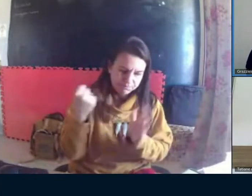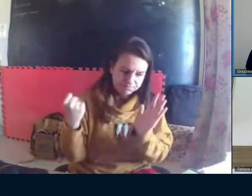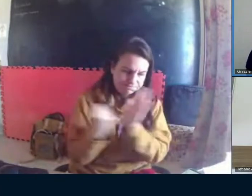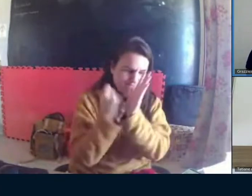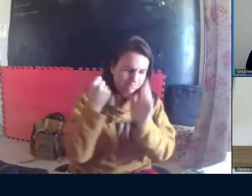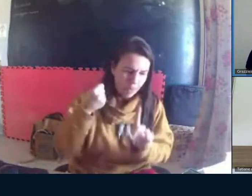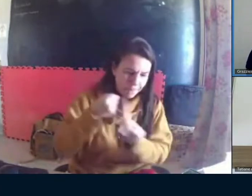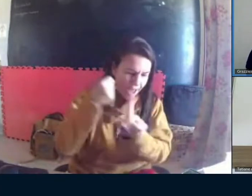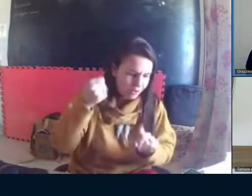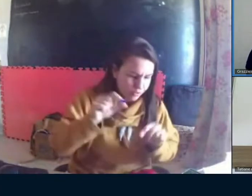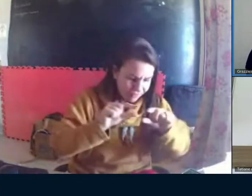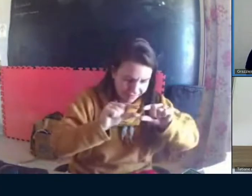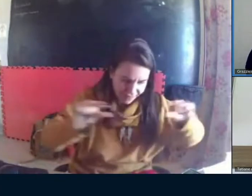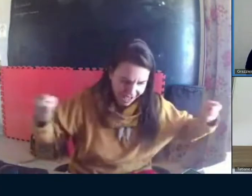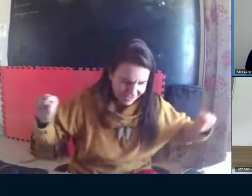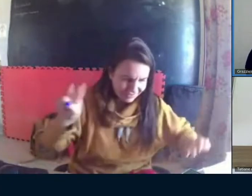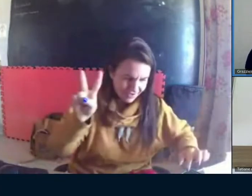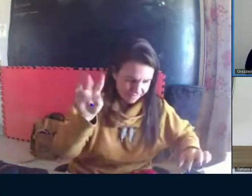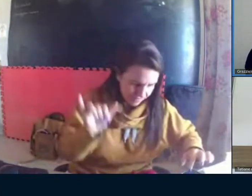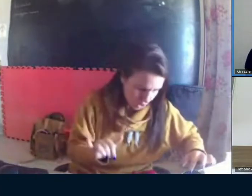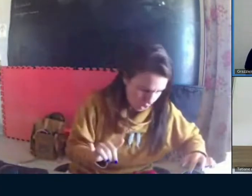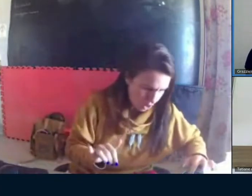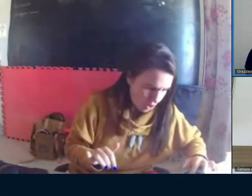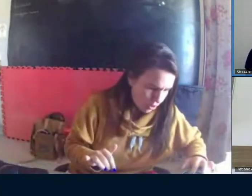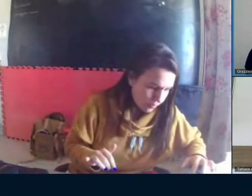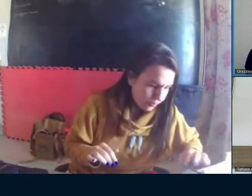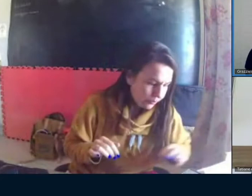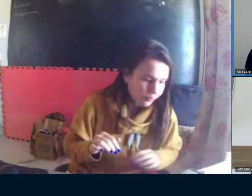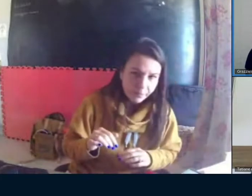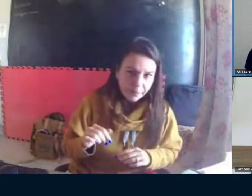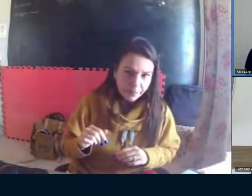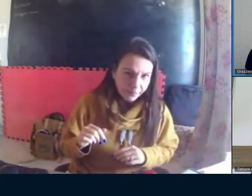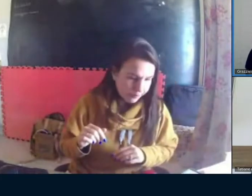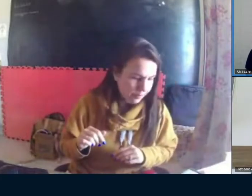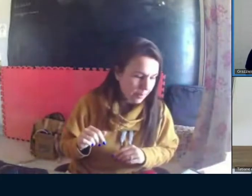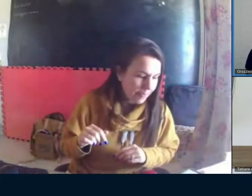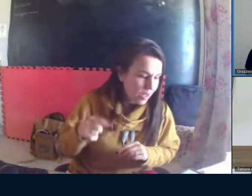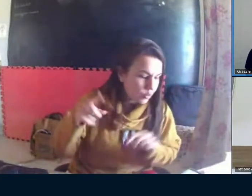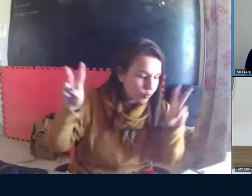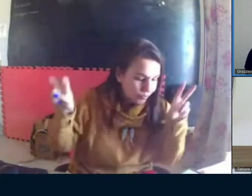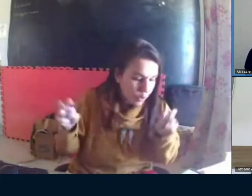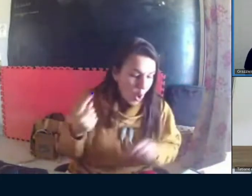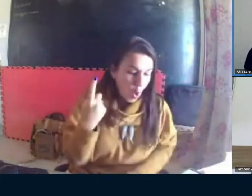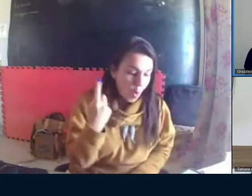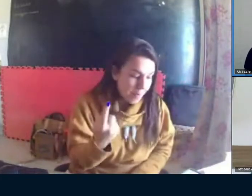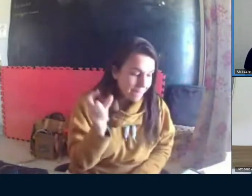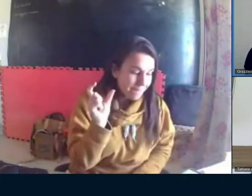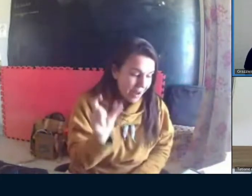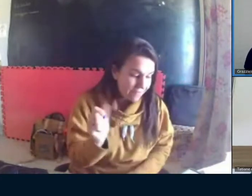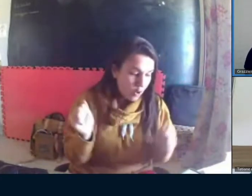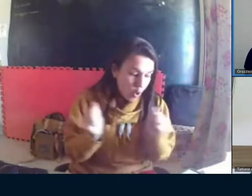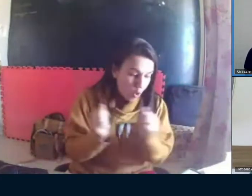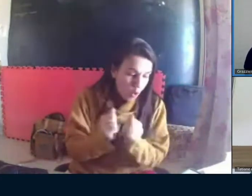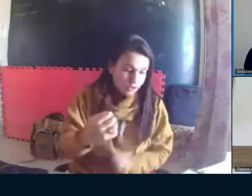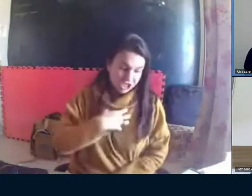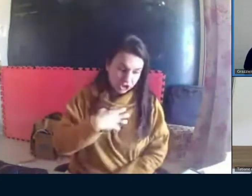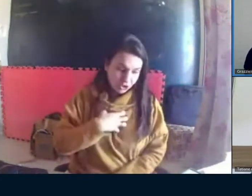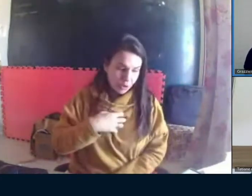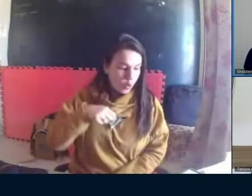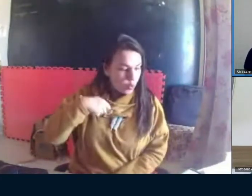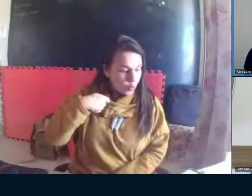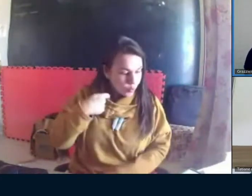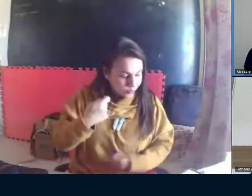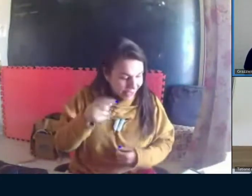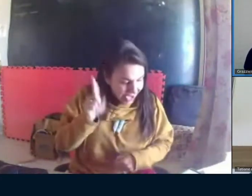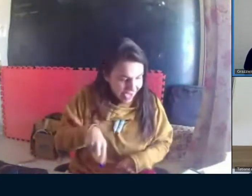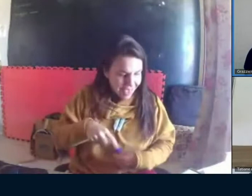delas? O que significa para você? Então, lembro a você agora de citar até